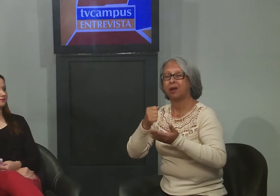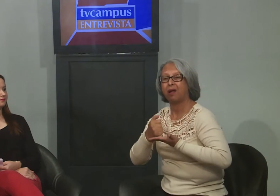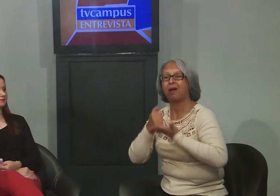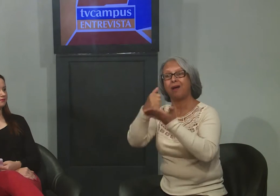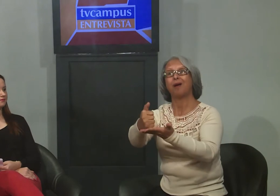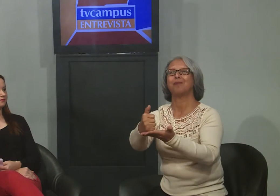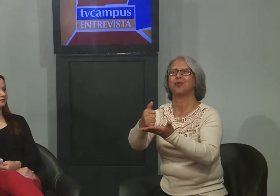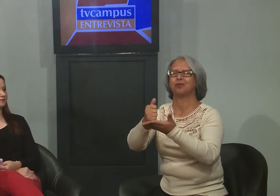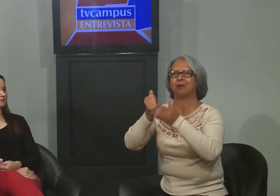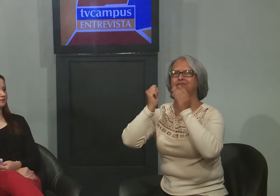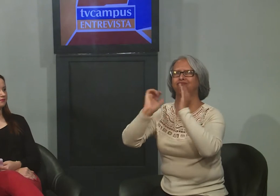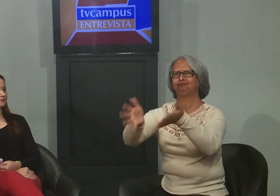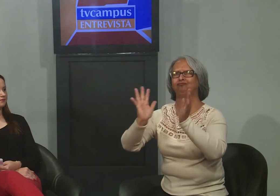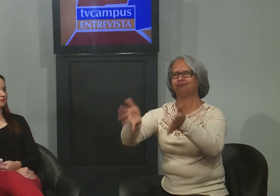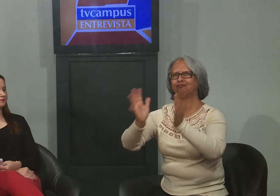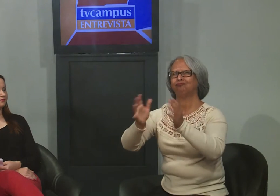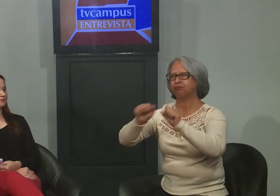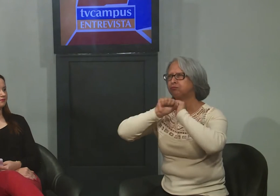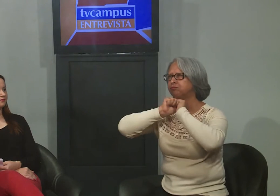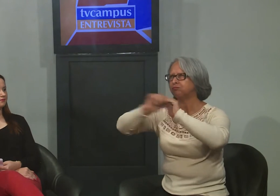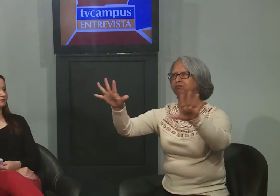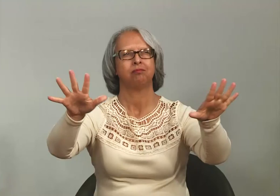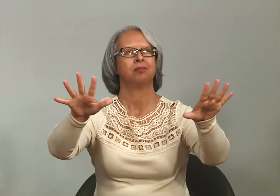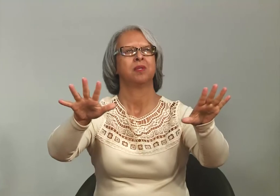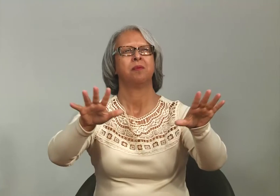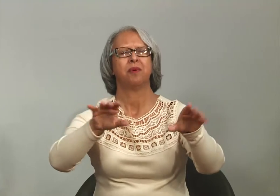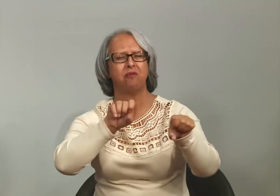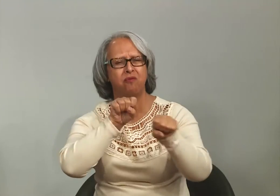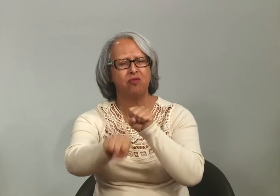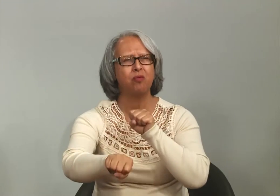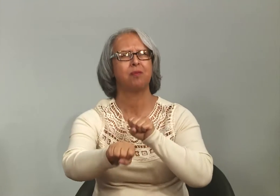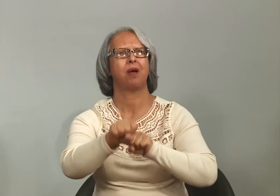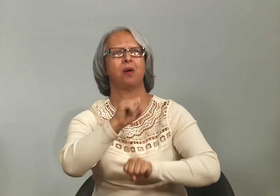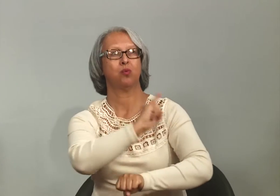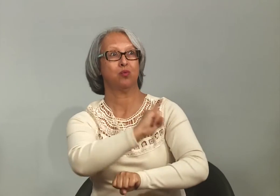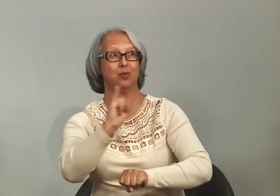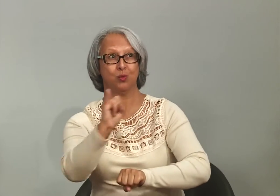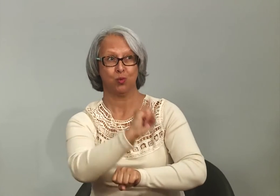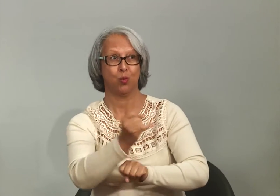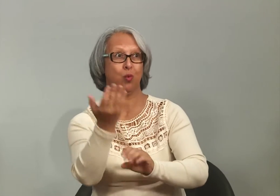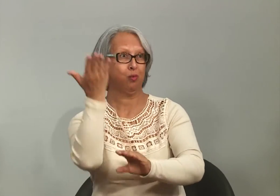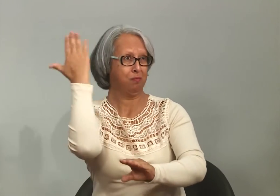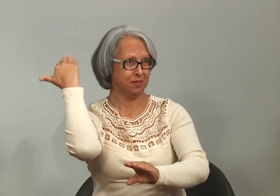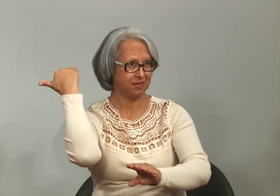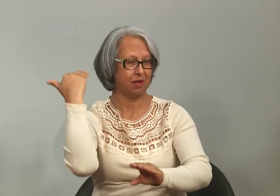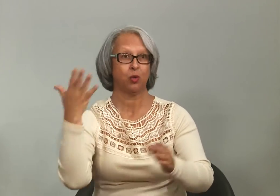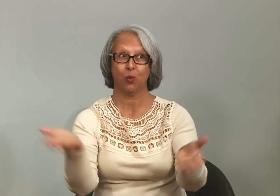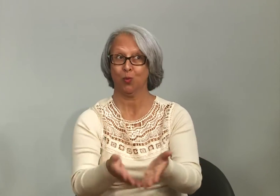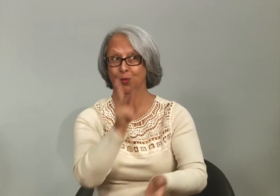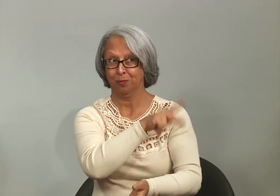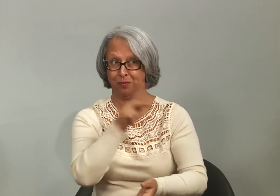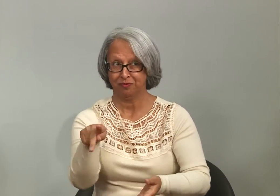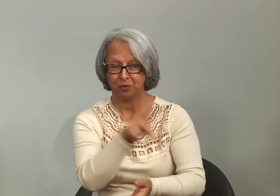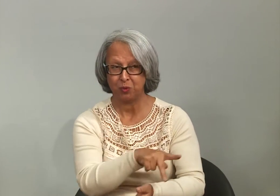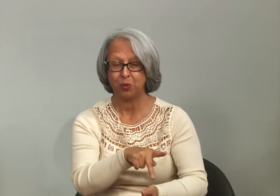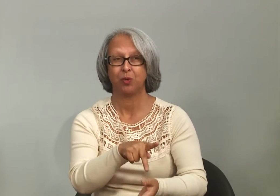para apoiar a língua de sinais, para divulgar, para formação de instrutores, de